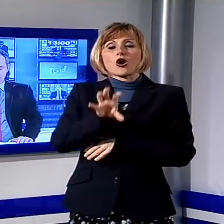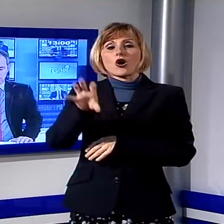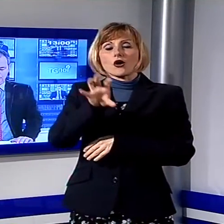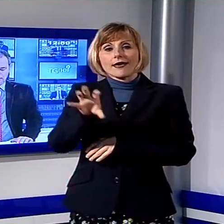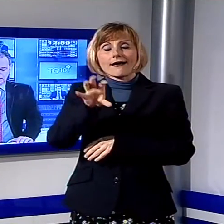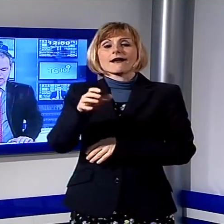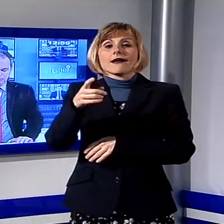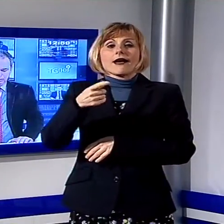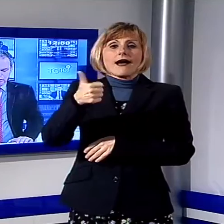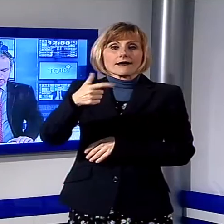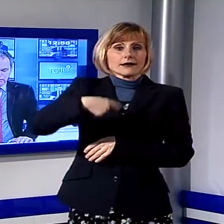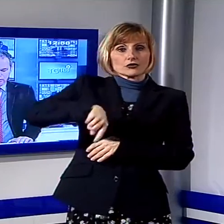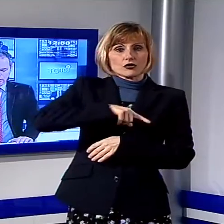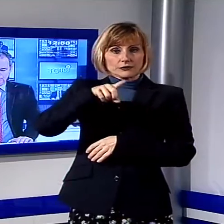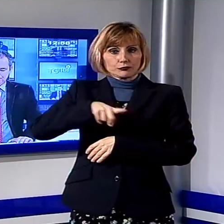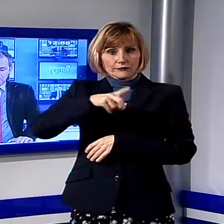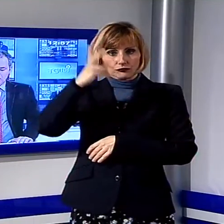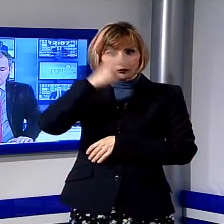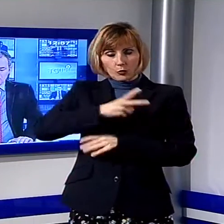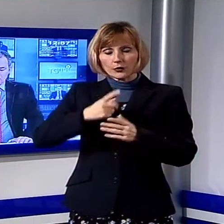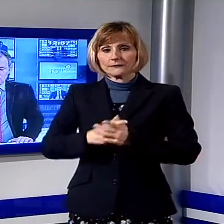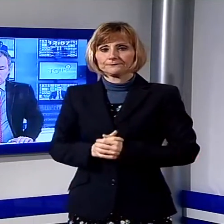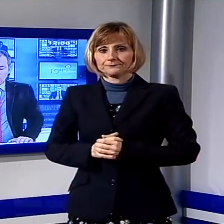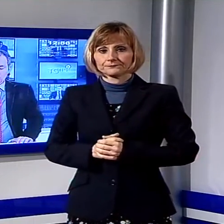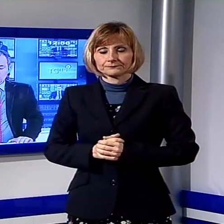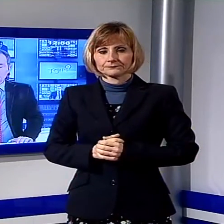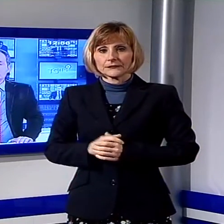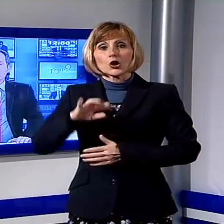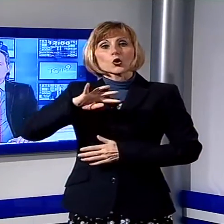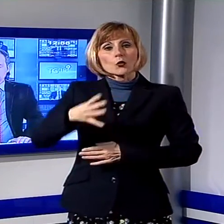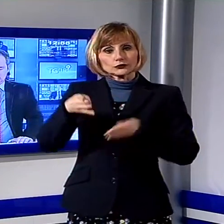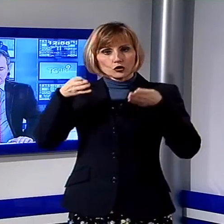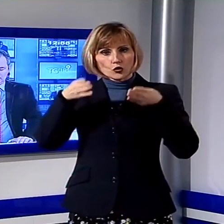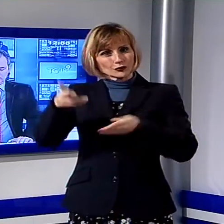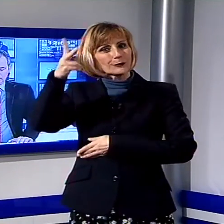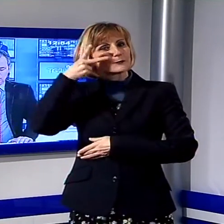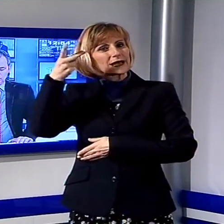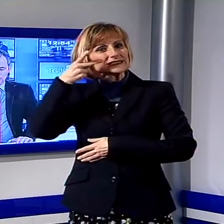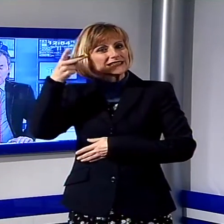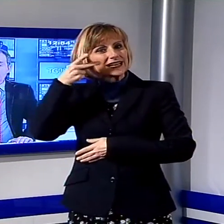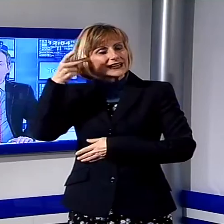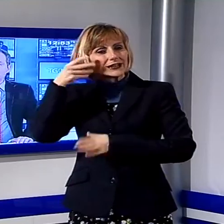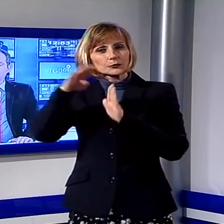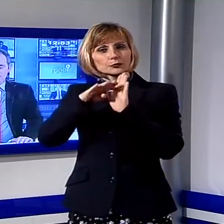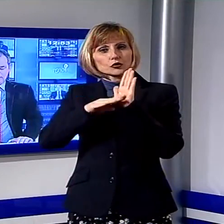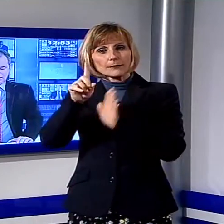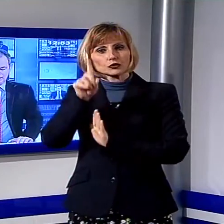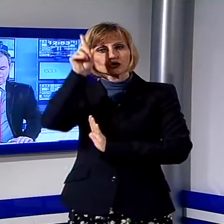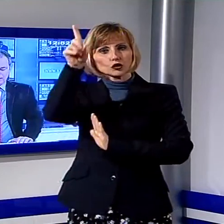compresa la provincia di Lucca. Il quarto corso mascherato del Carnevale di Viareggio in programma domenica si farà